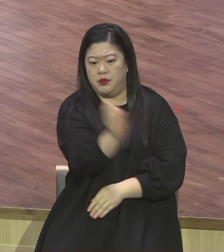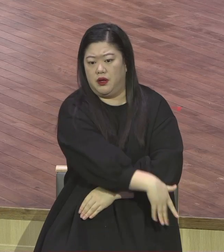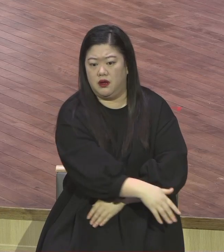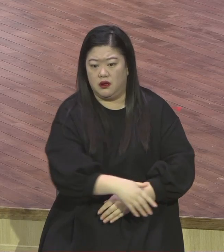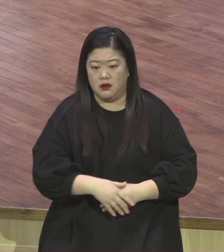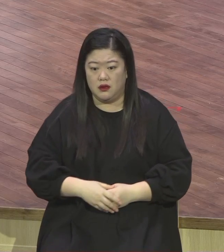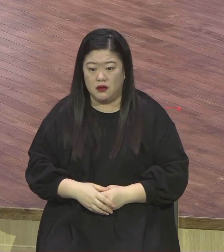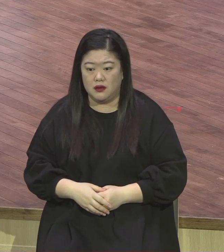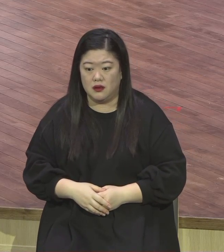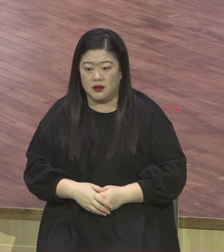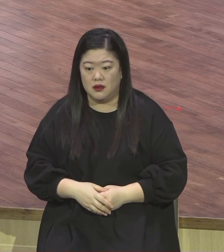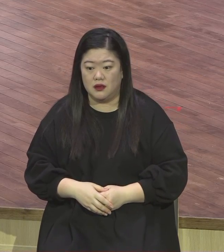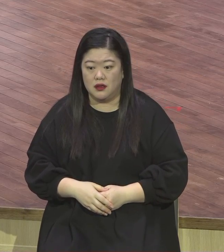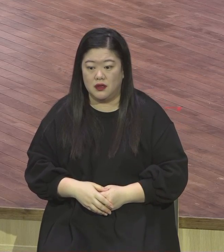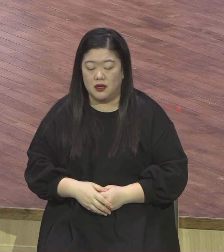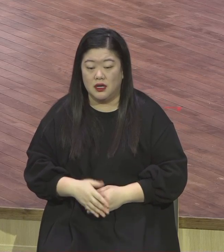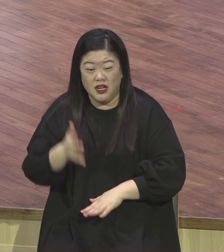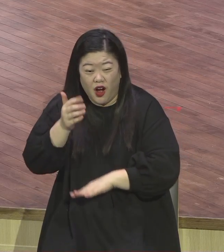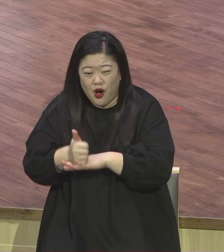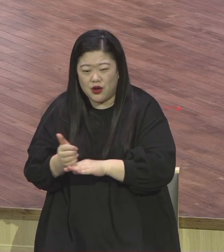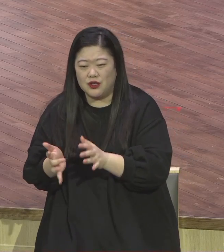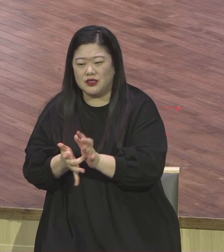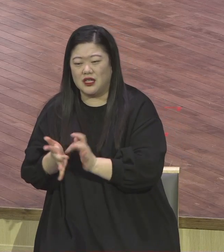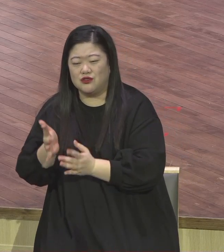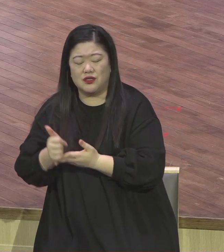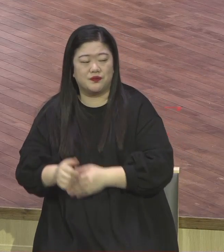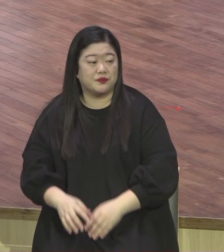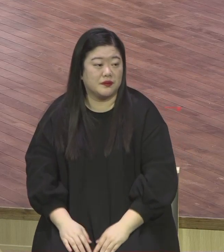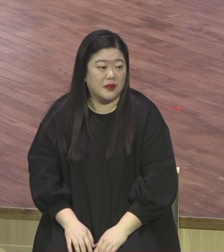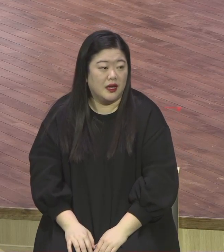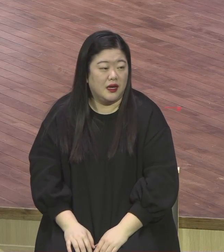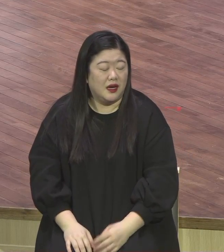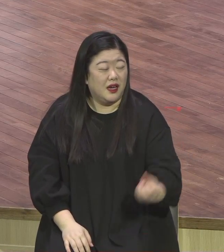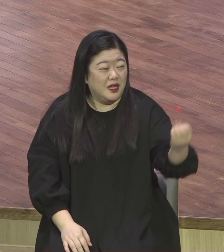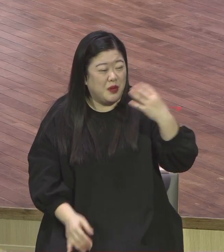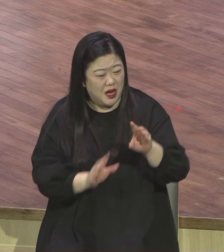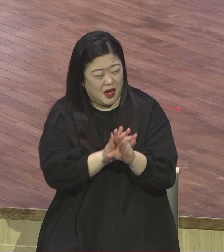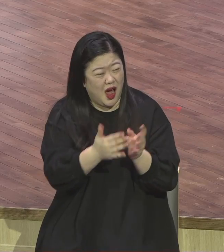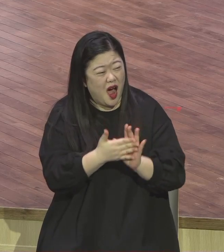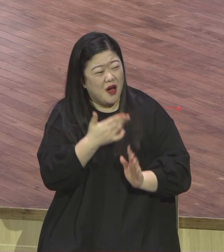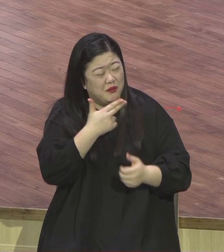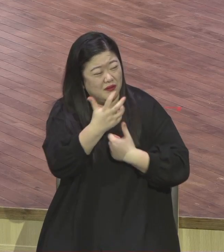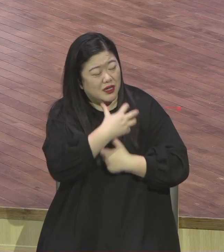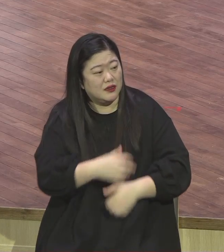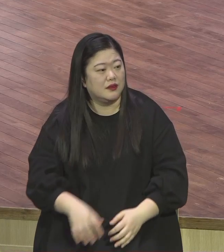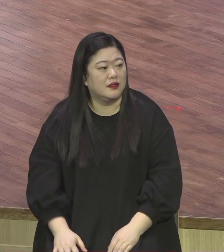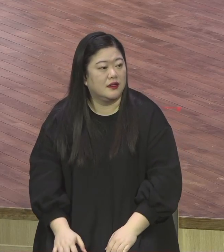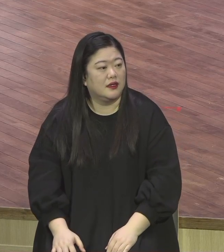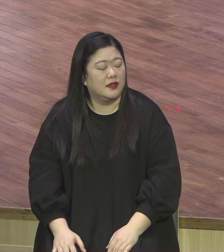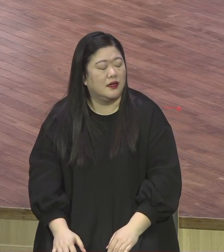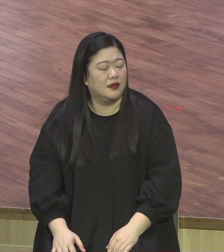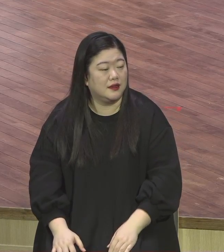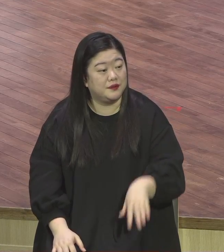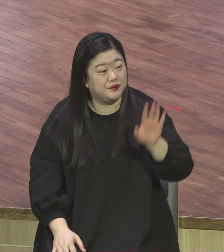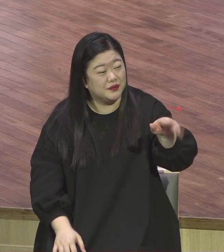서기관들의 모습을 마치 맹인과 맹인이 맹인을 인도하는 그런 것과 같다라고